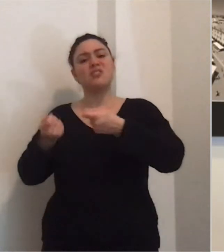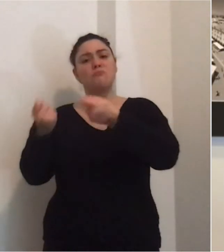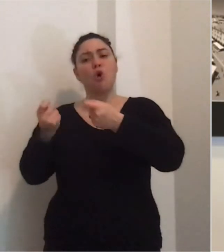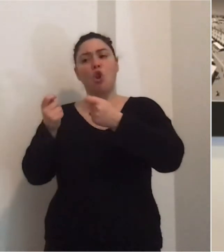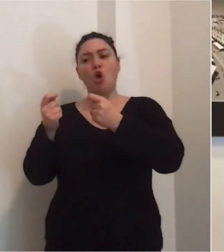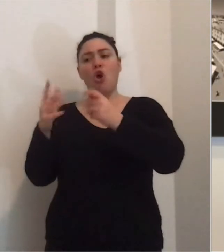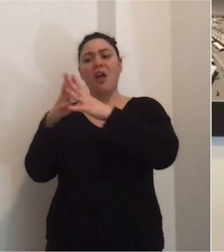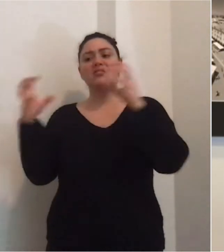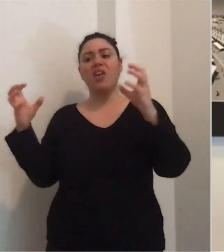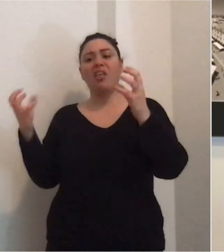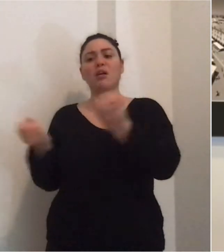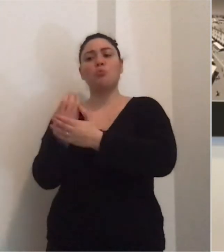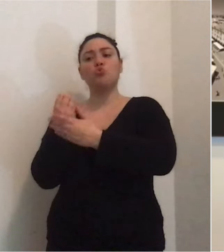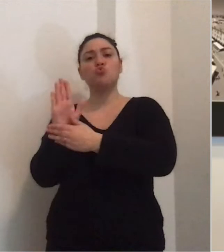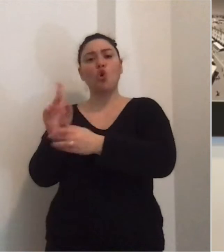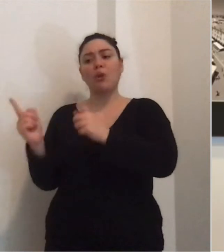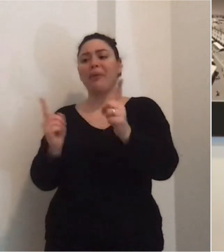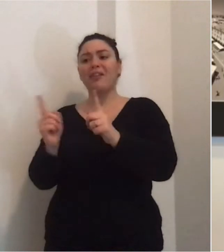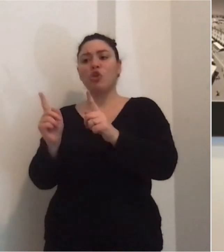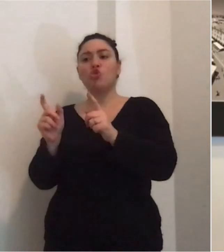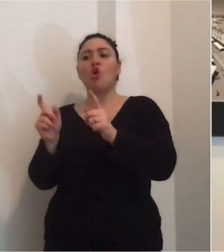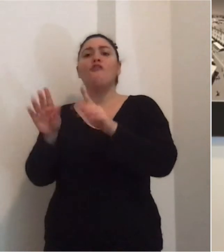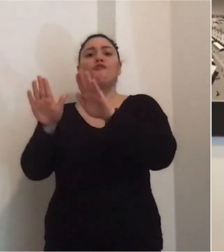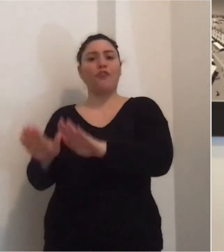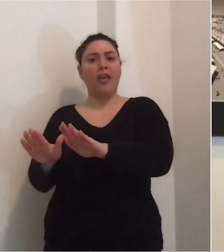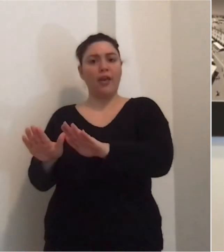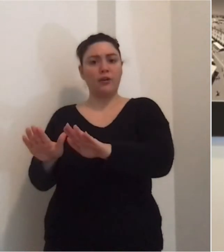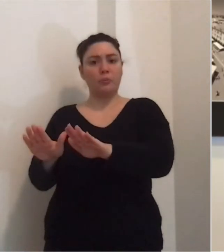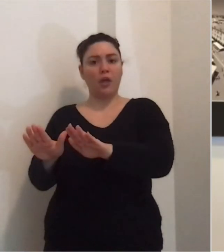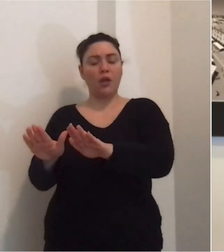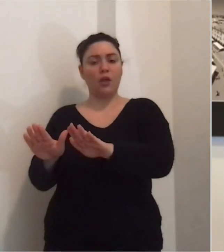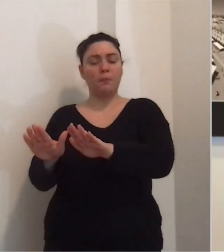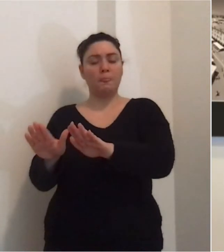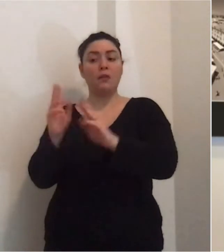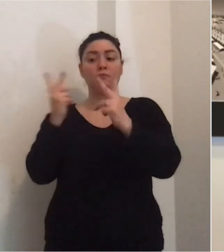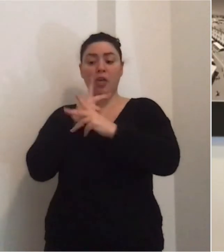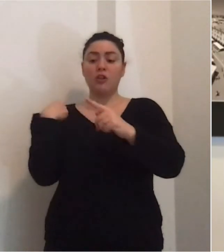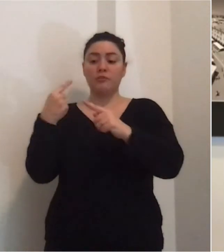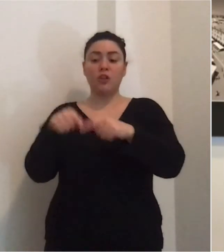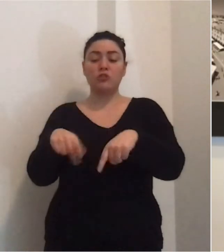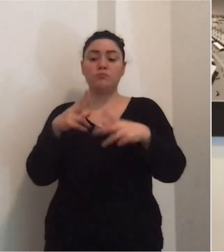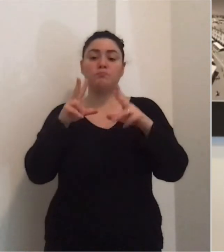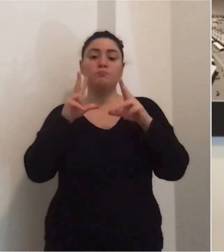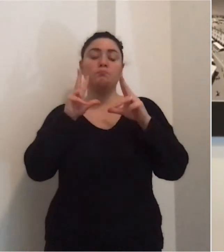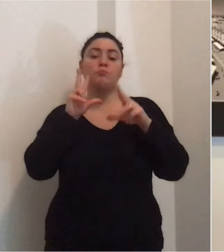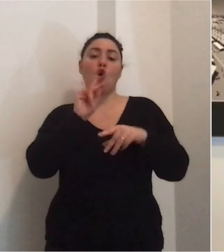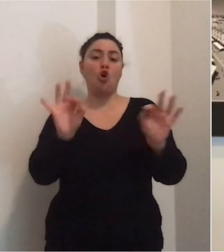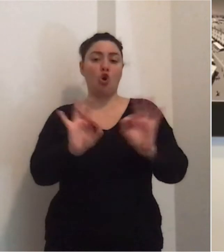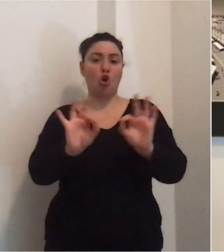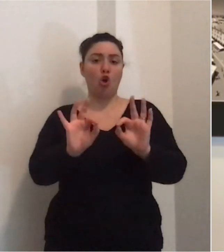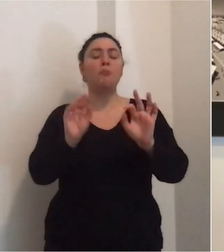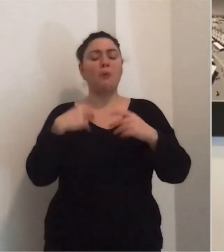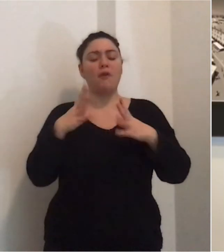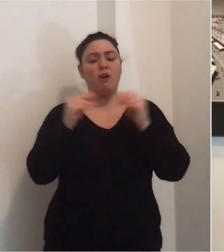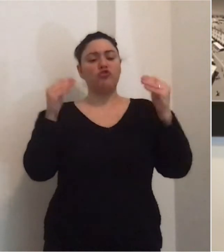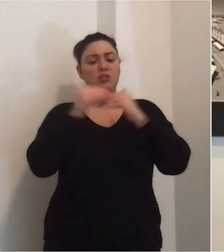uno stimolo alle produzioni ferme in questo dato periodo. Io non lo avevo ancora fatto, lo faccio